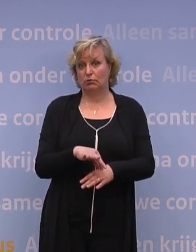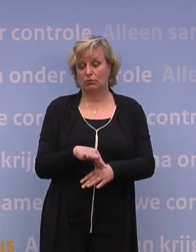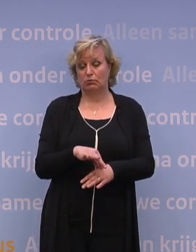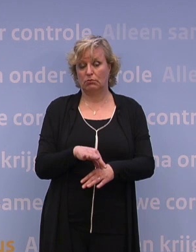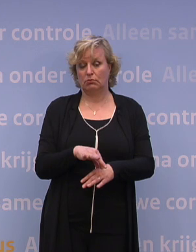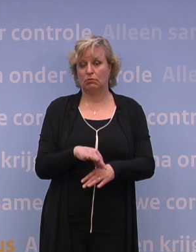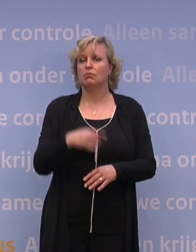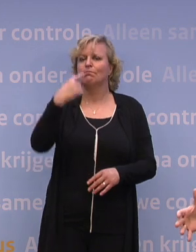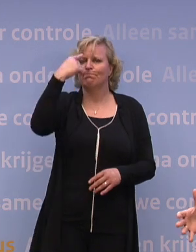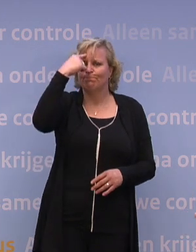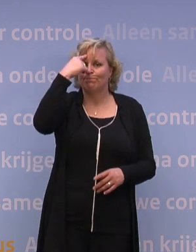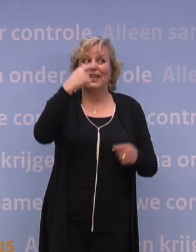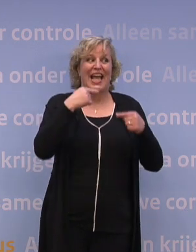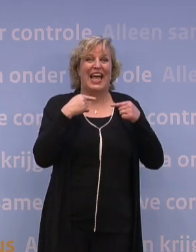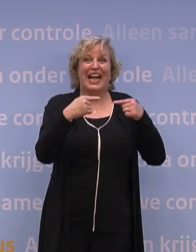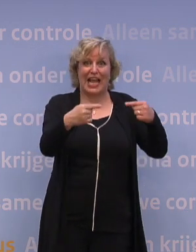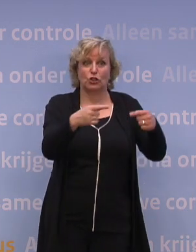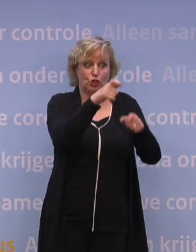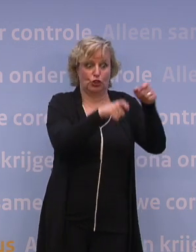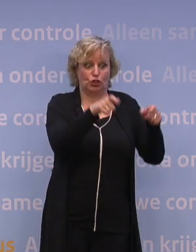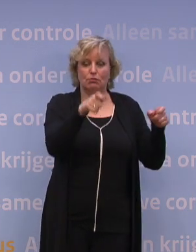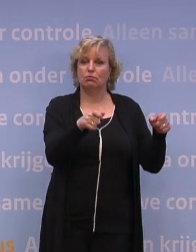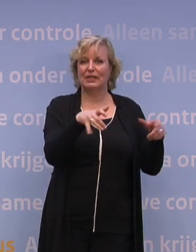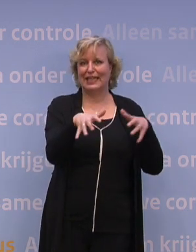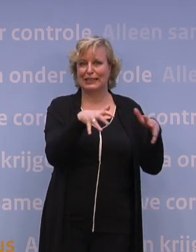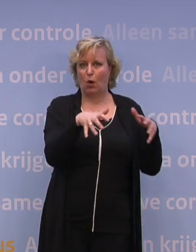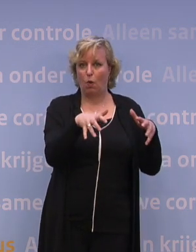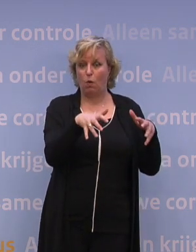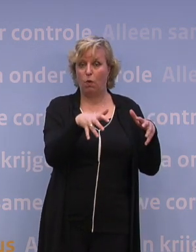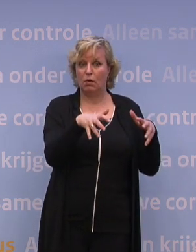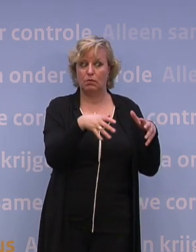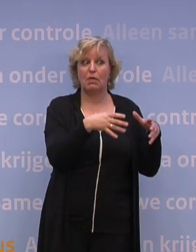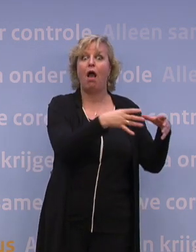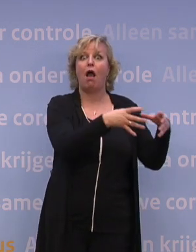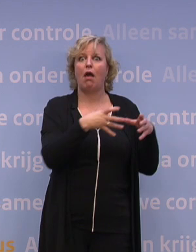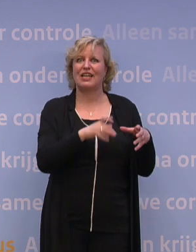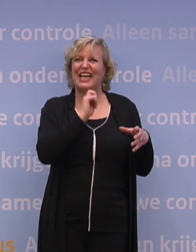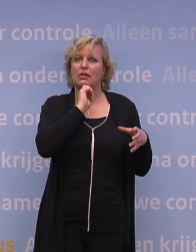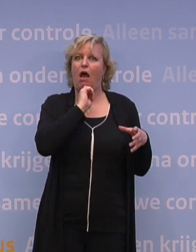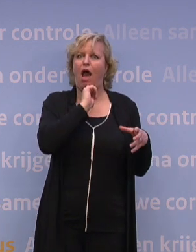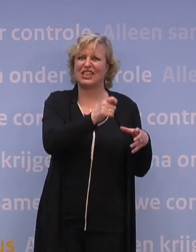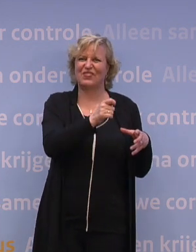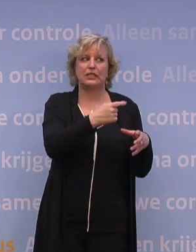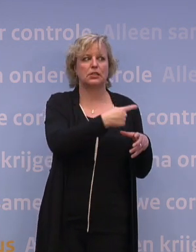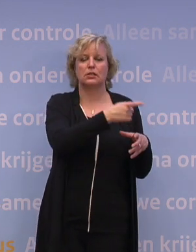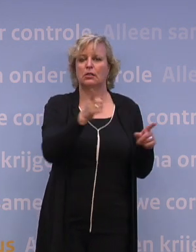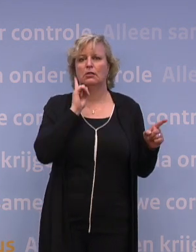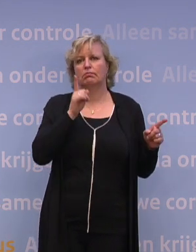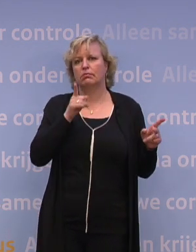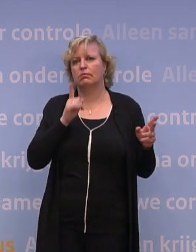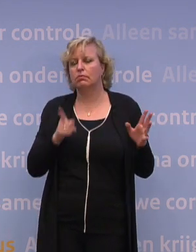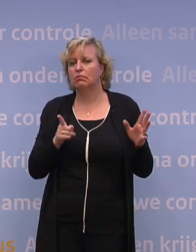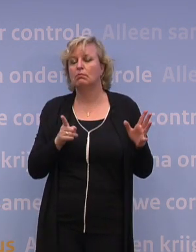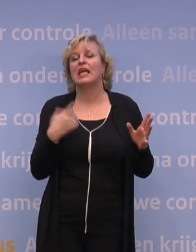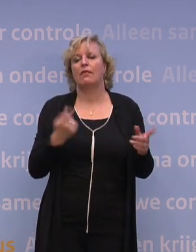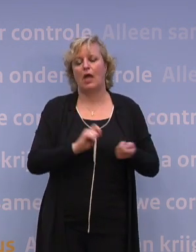natuurlijk dat reizigers zijn gewoon een risico. Nou, reizigers hielden zich slecht aan de quarantaineadviezen. En dat is de reden dat we voor reizigers uit zeer hoge